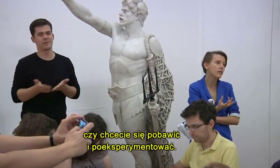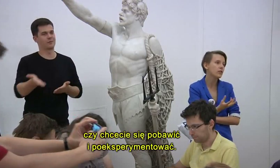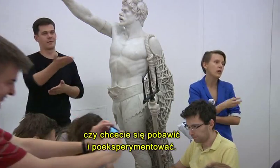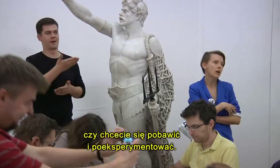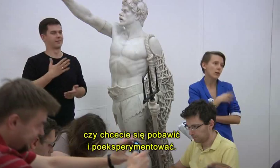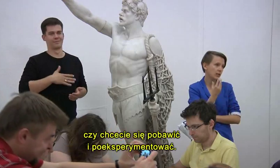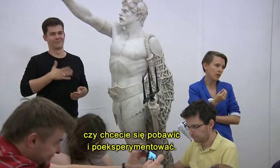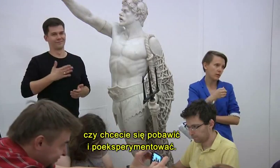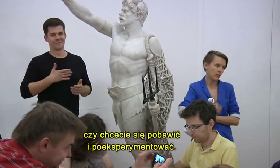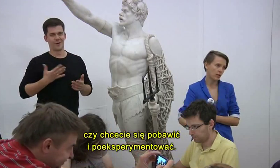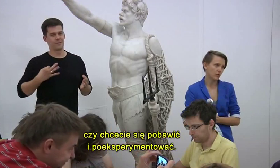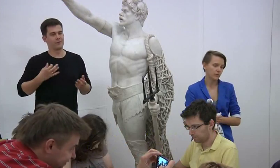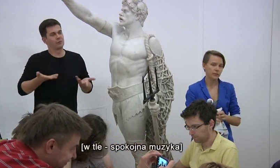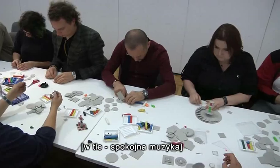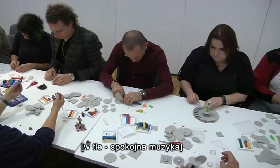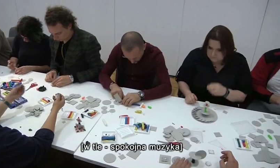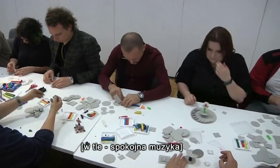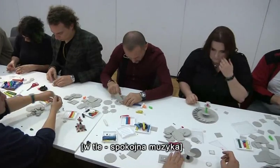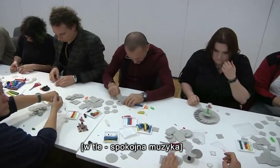tym pobawić poeksperymentowym?